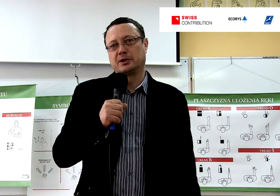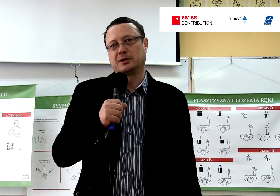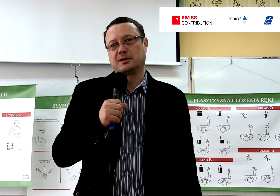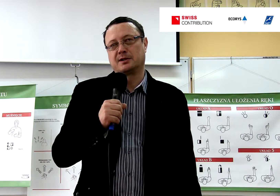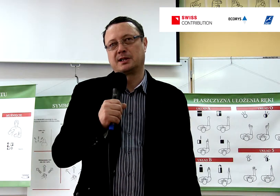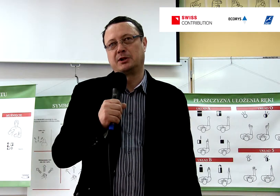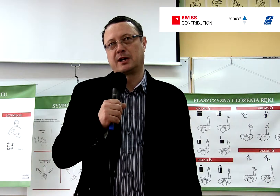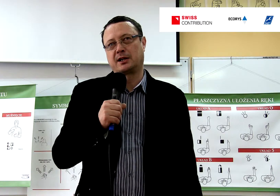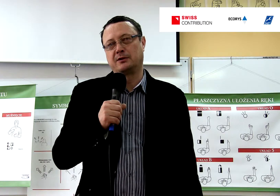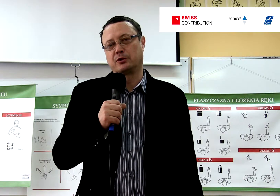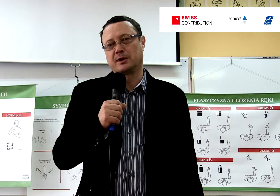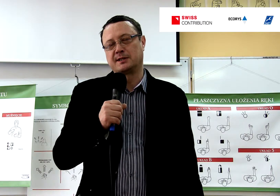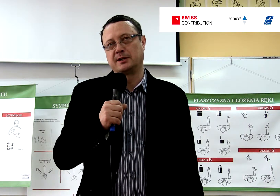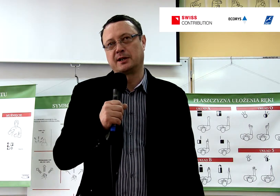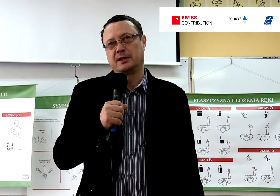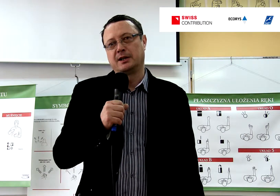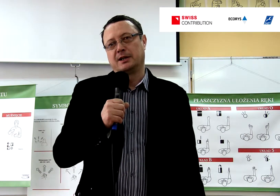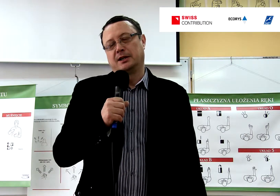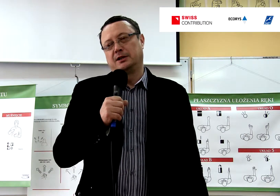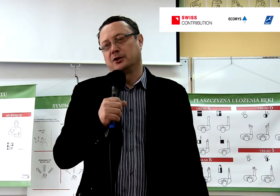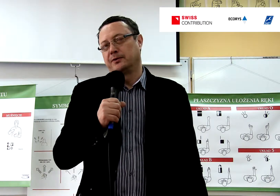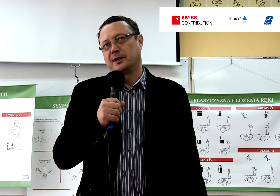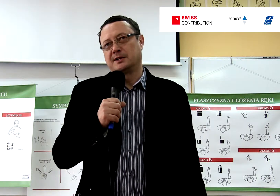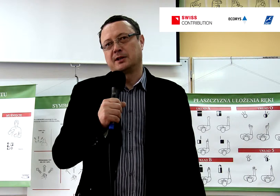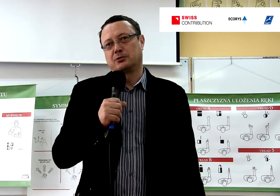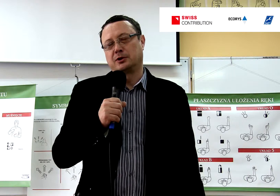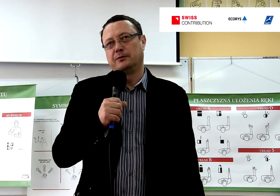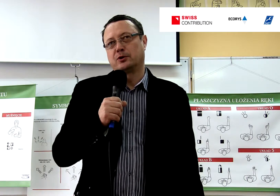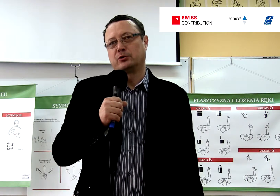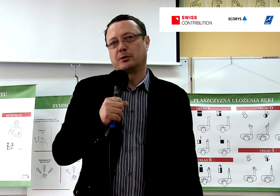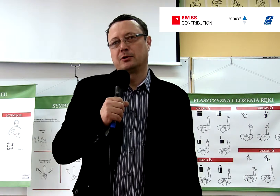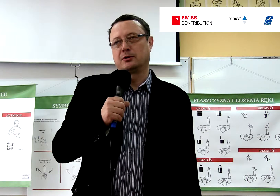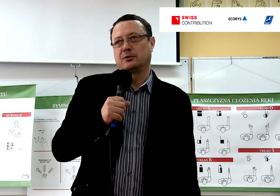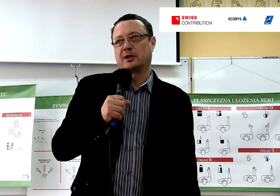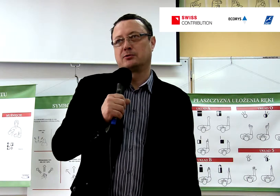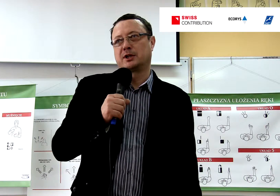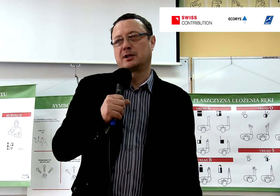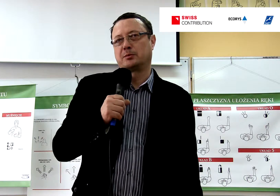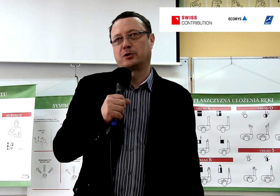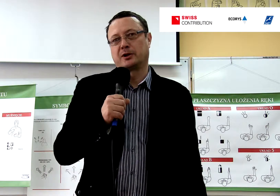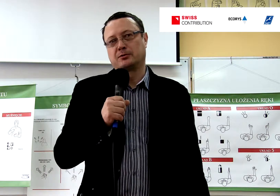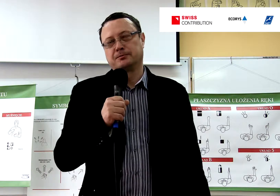seminaria informacyjne i konferencje, na których informujemy o rezultatach projektu.